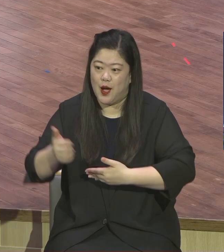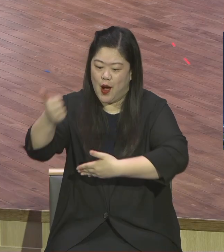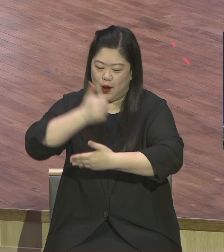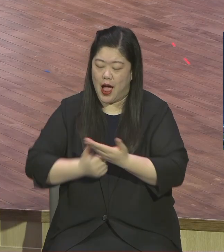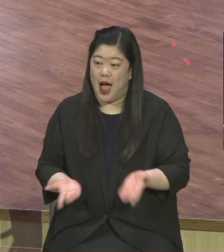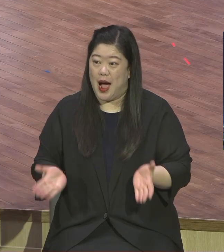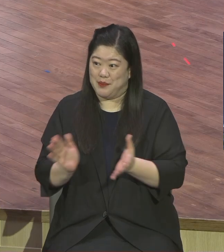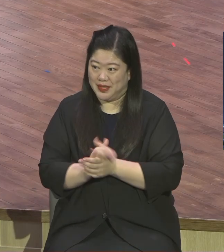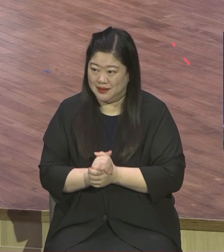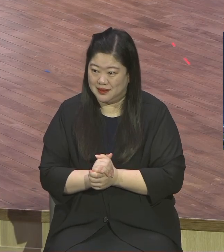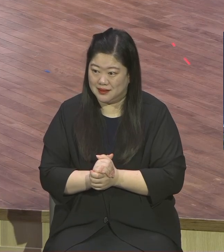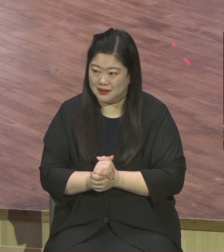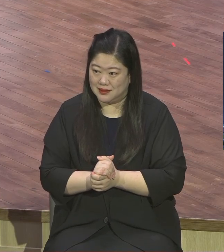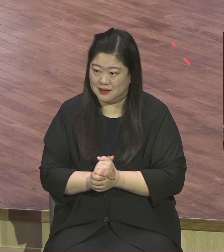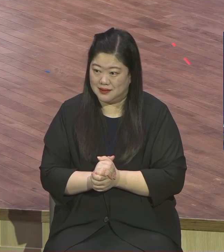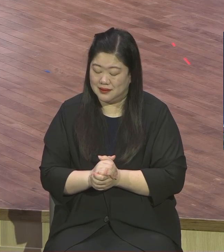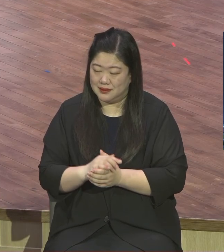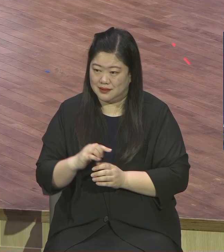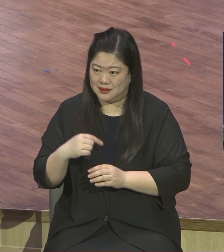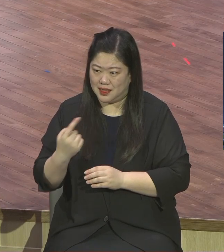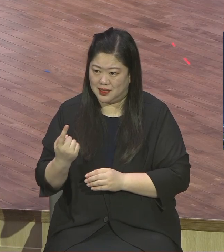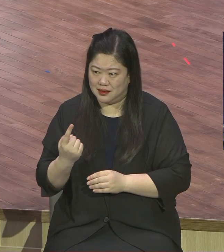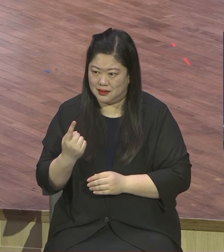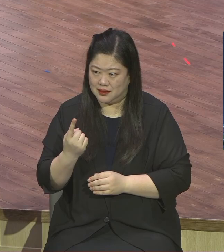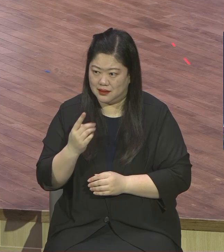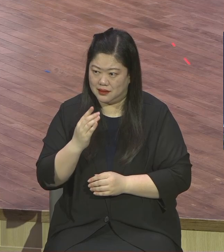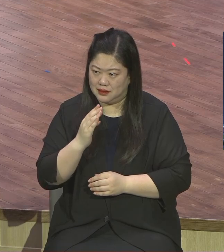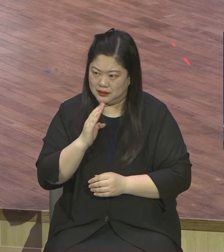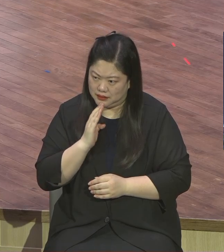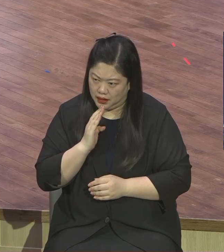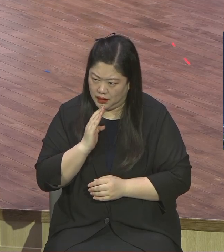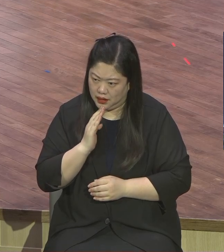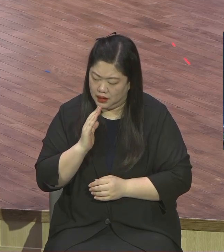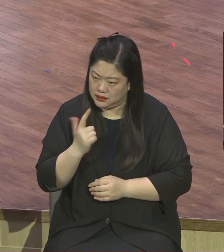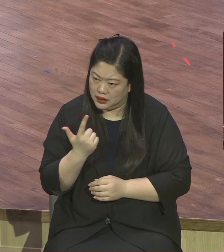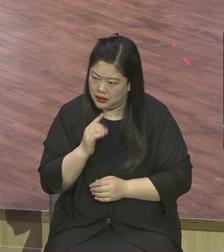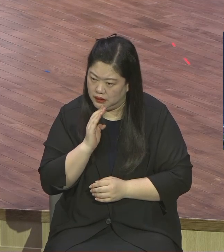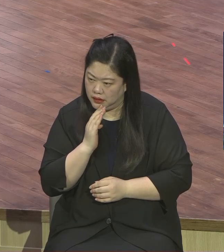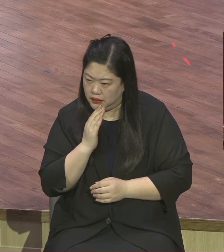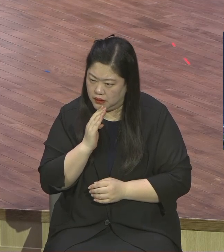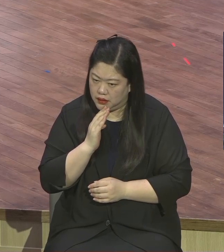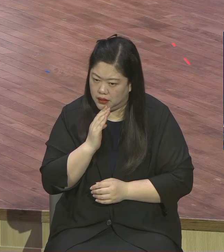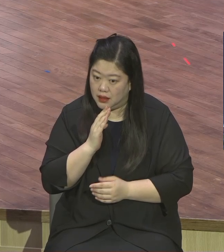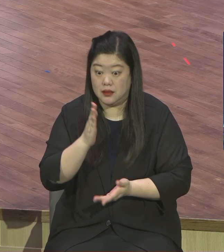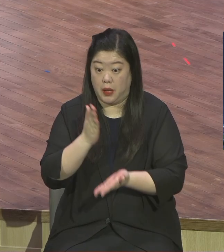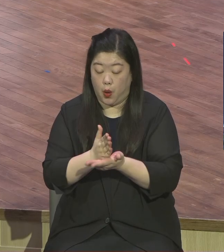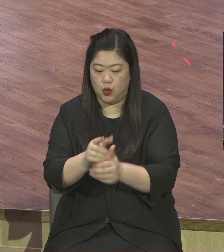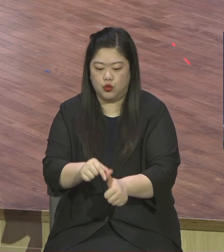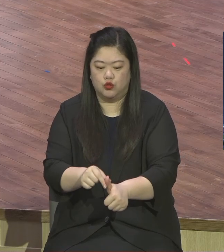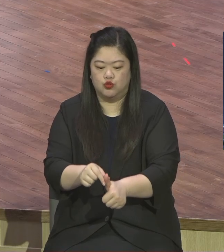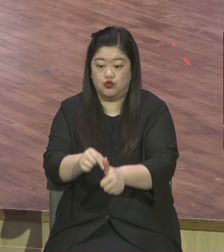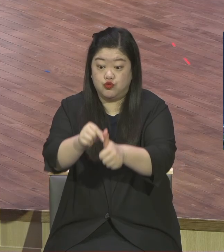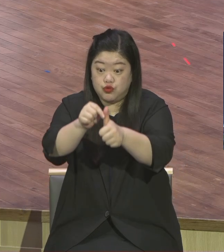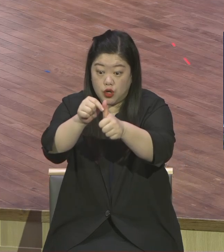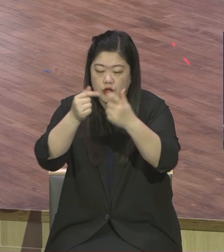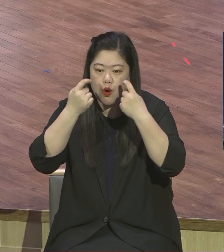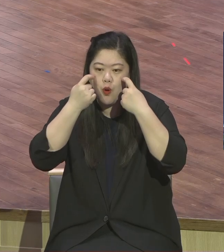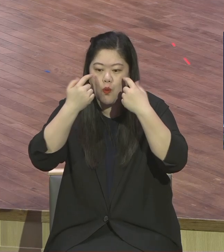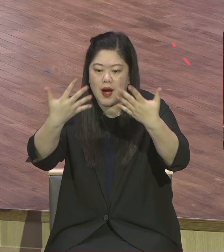사다리 또 흔들어버려 무슨 확신 구원의 확신 아멘 구원의 확신 구원 받는 사람은 기도